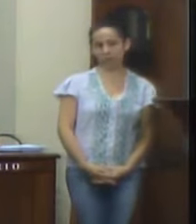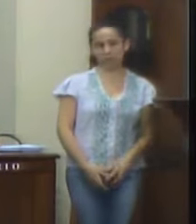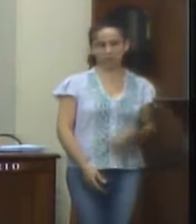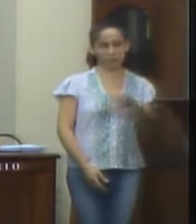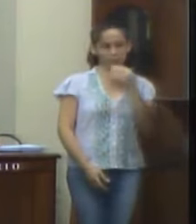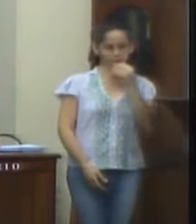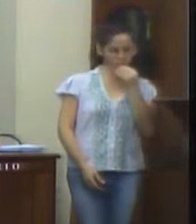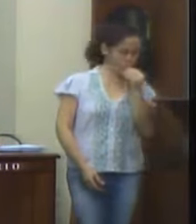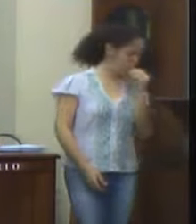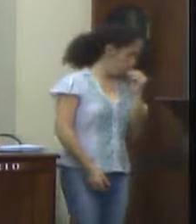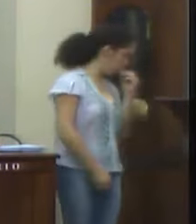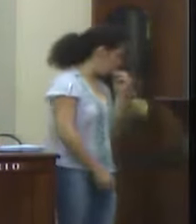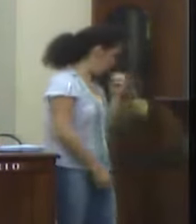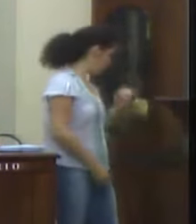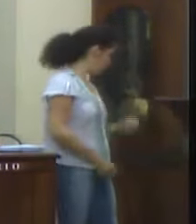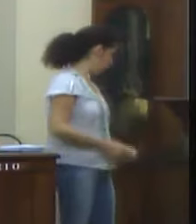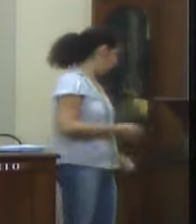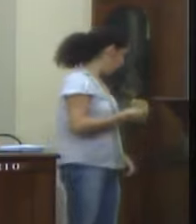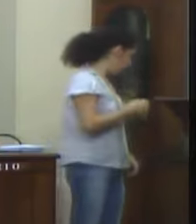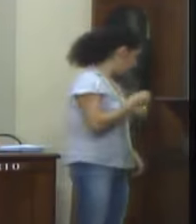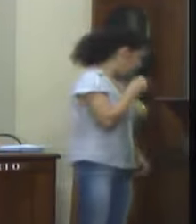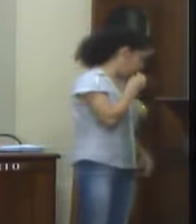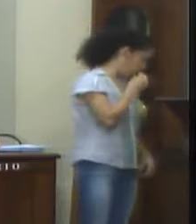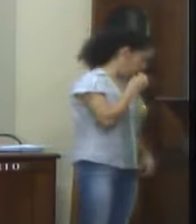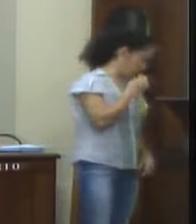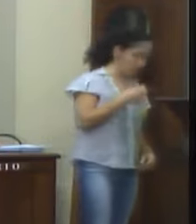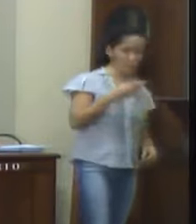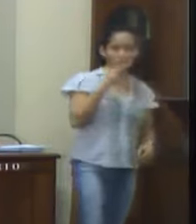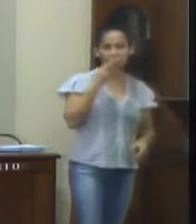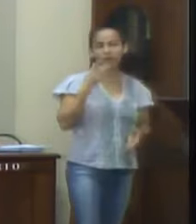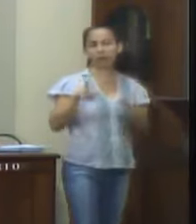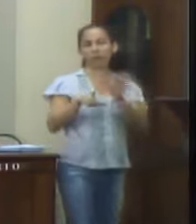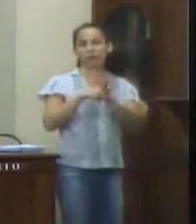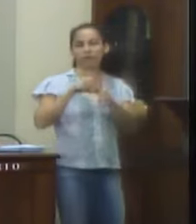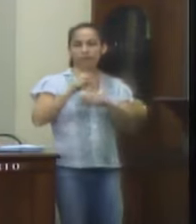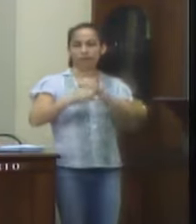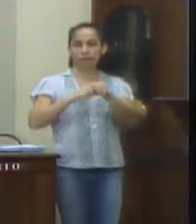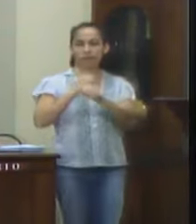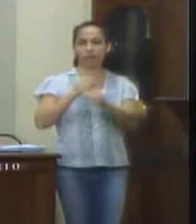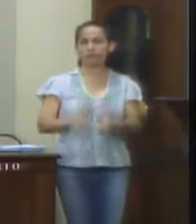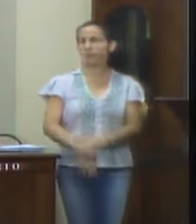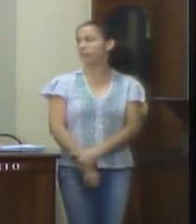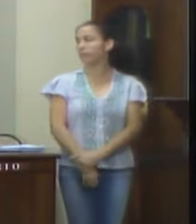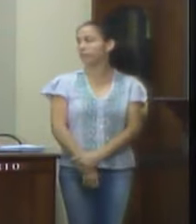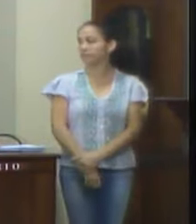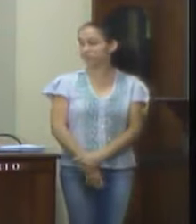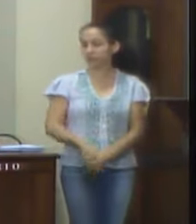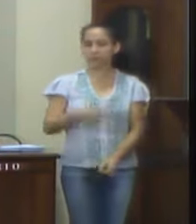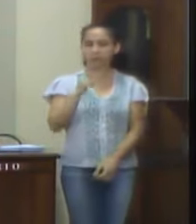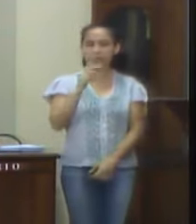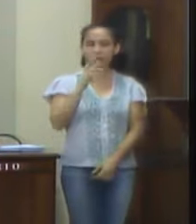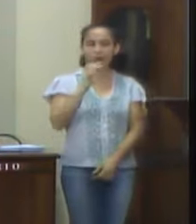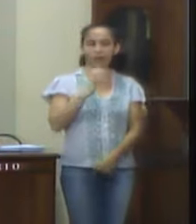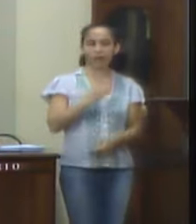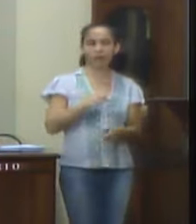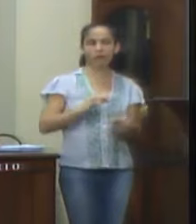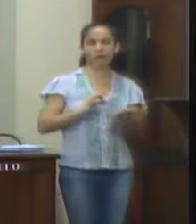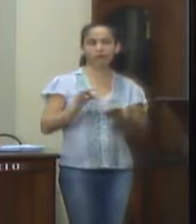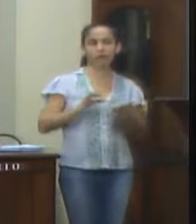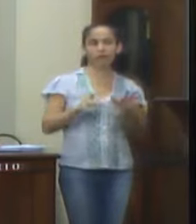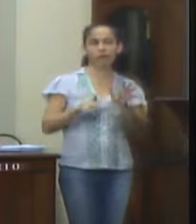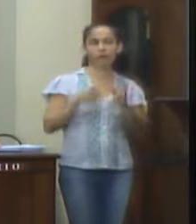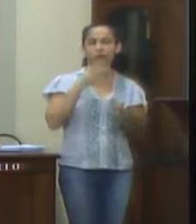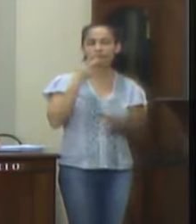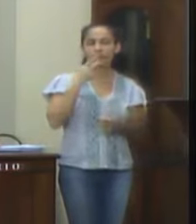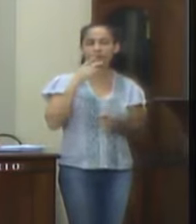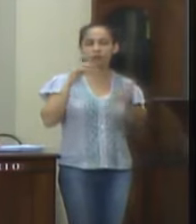Dispõe sobre a Lei Orçamentária anual para o exercício financeiro de 2019 e da Outras Providências. Parecer. O projeto em contenda